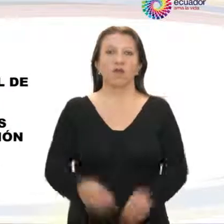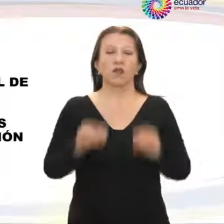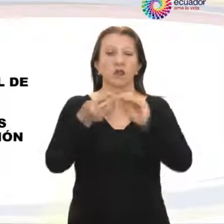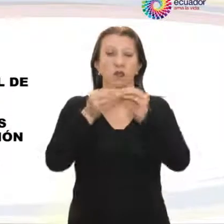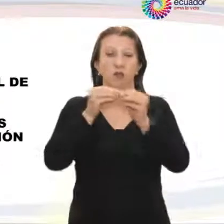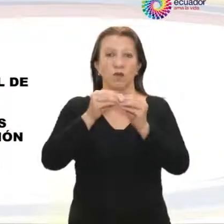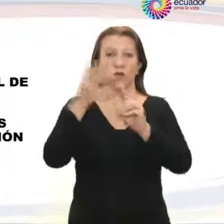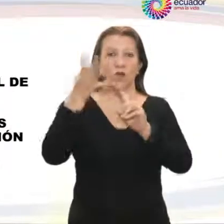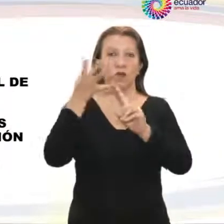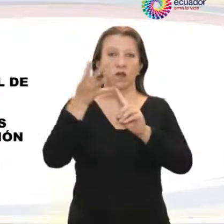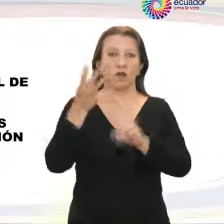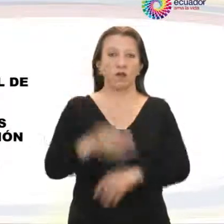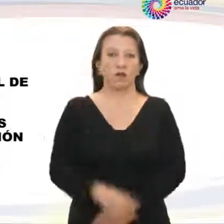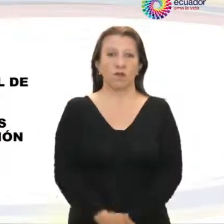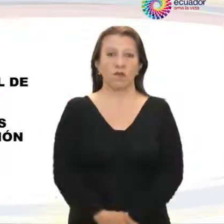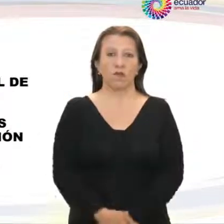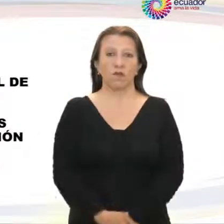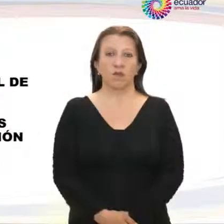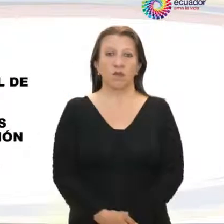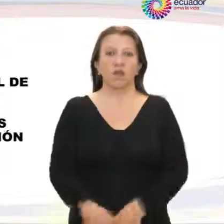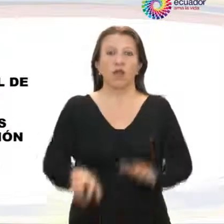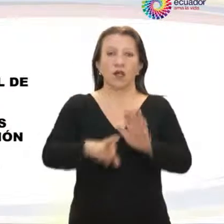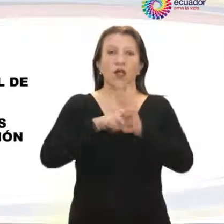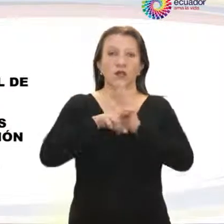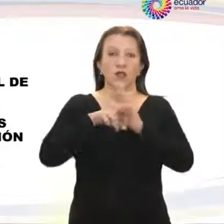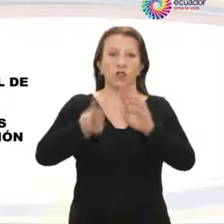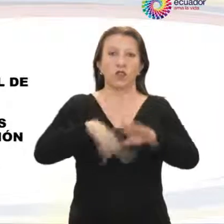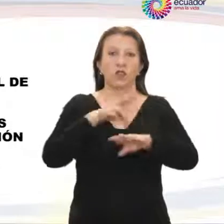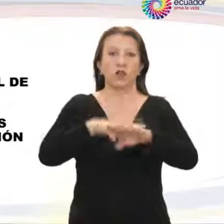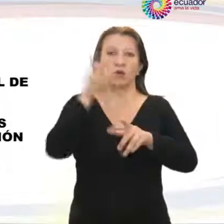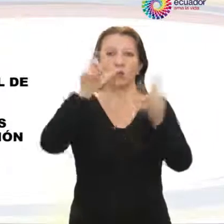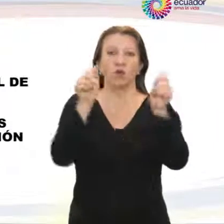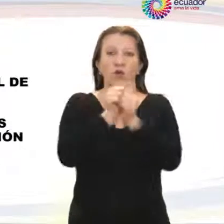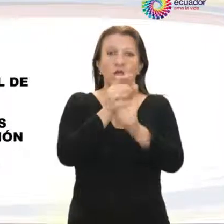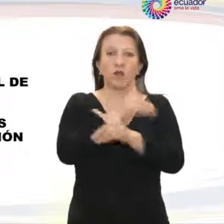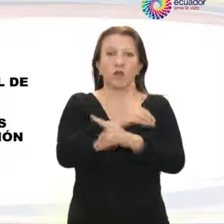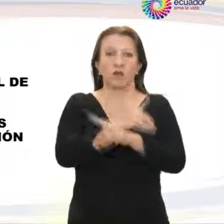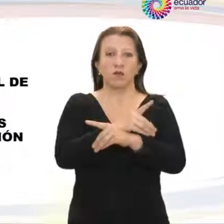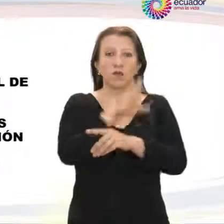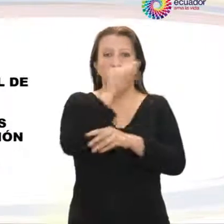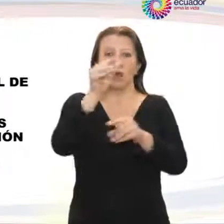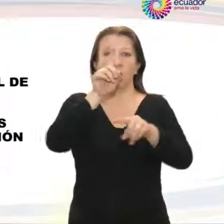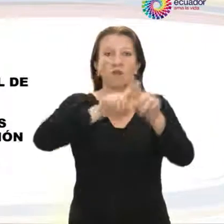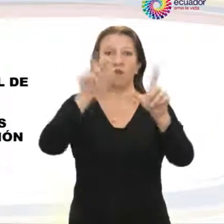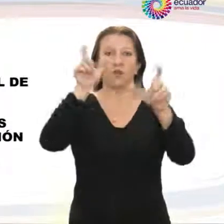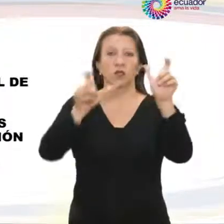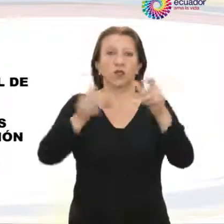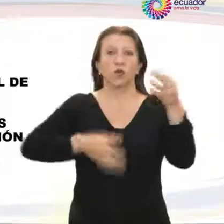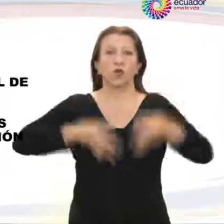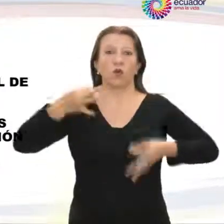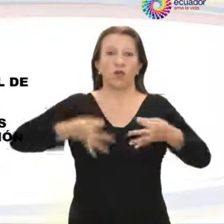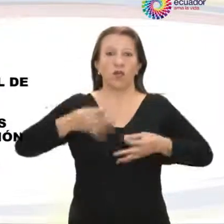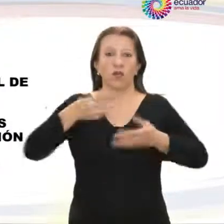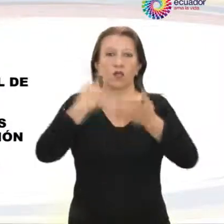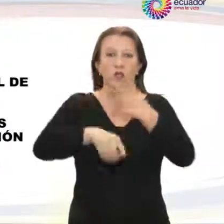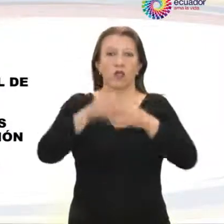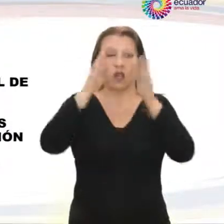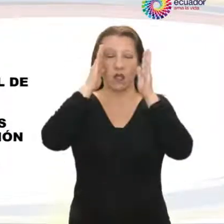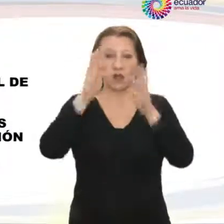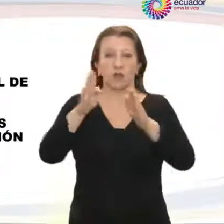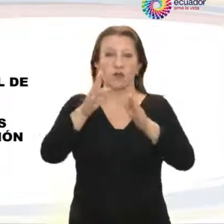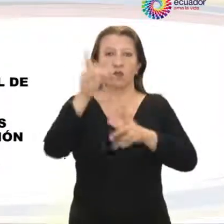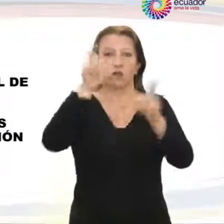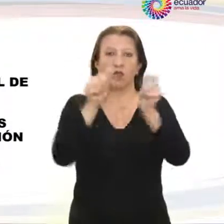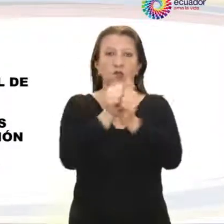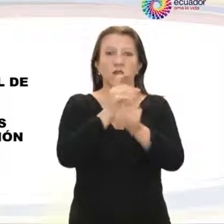Sección Cuarta del Registro Nacional de Personas con Discapacidad y de Personas Jurídicas Dedicadas a la